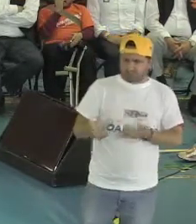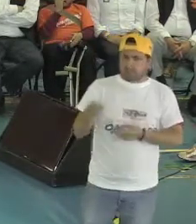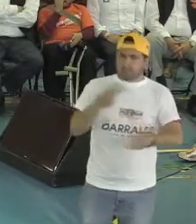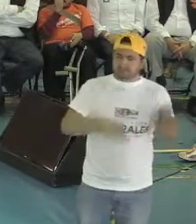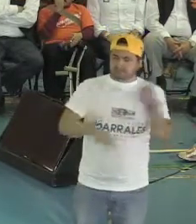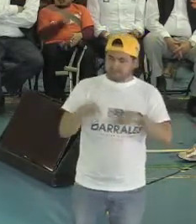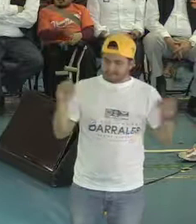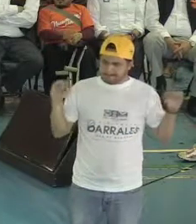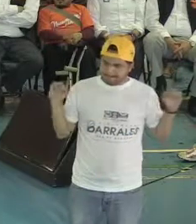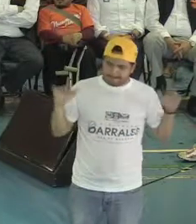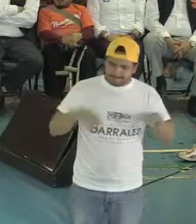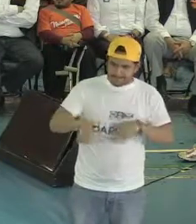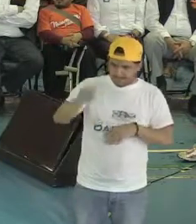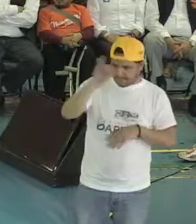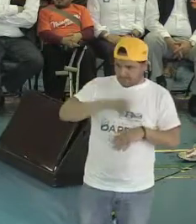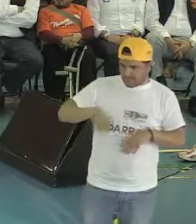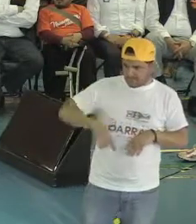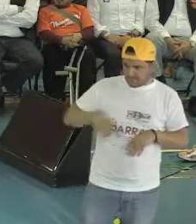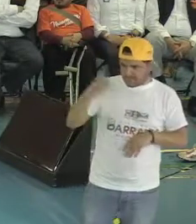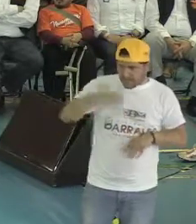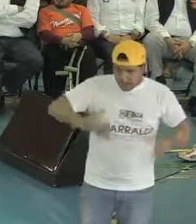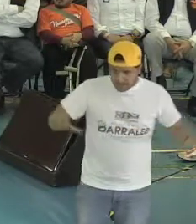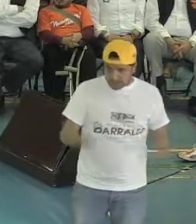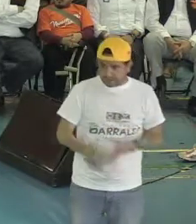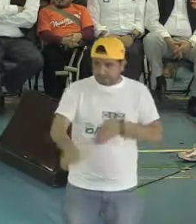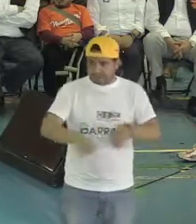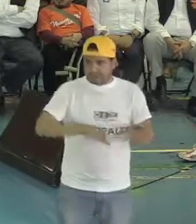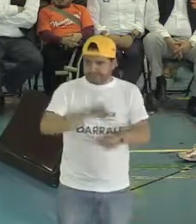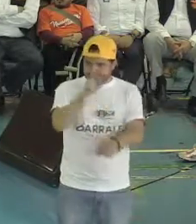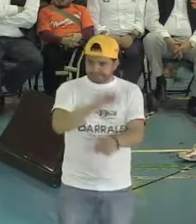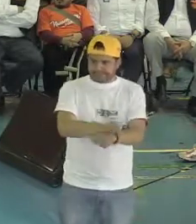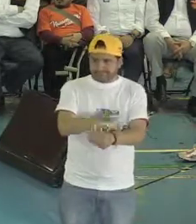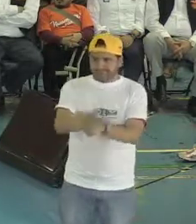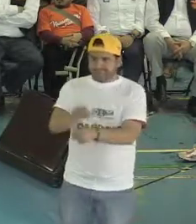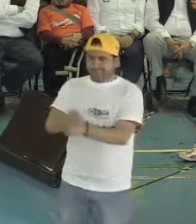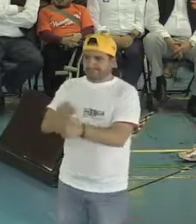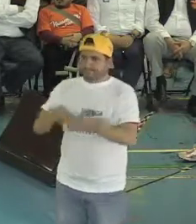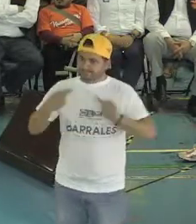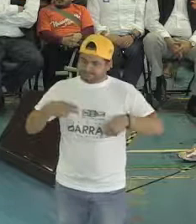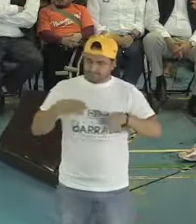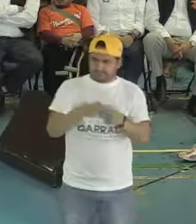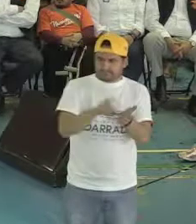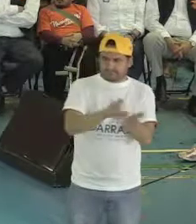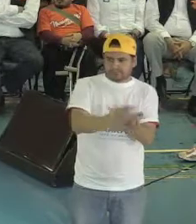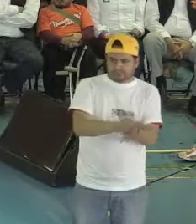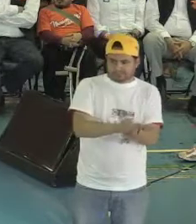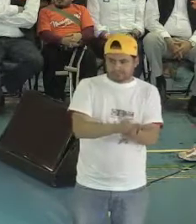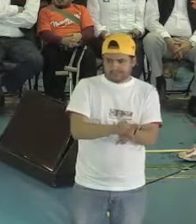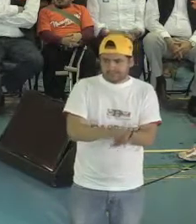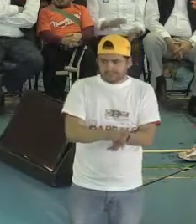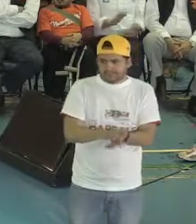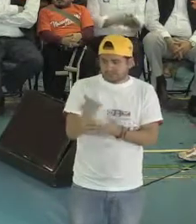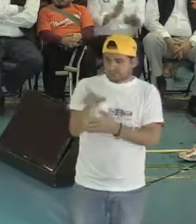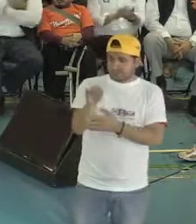jefatura de gobierno, vamos a trabajar para defender los derechos de la gente con discapacidad en la ciudad